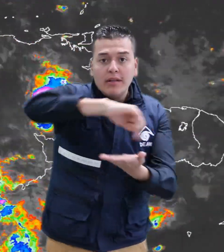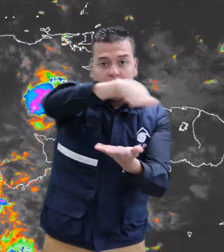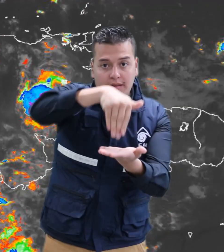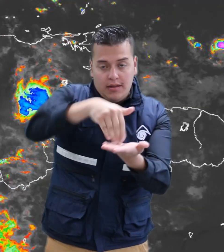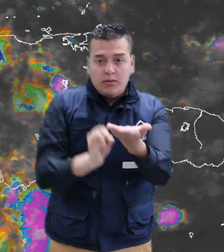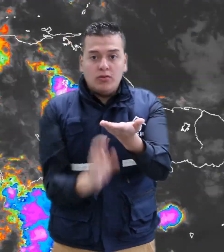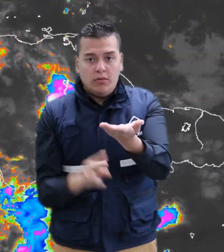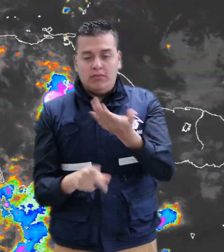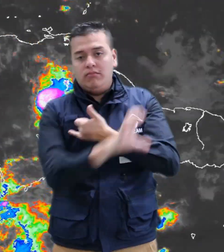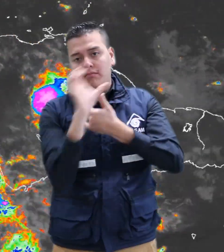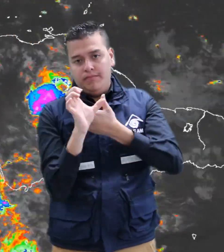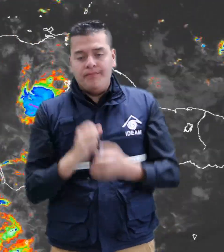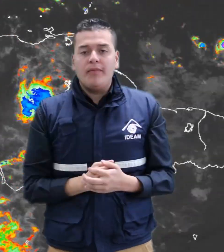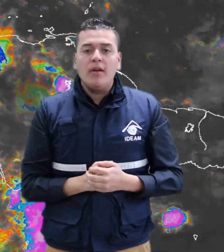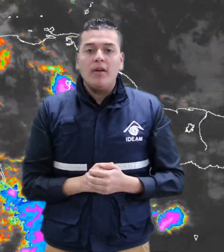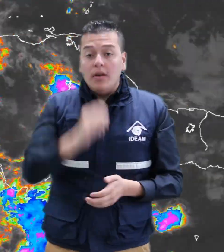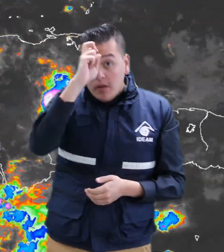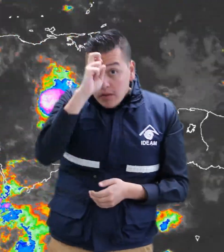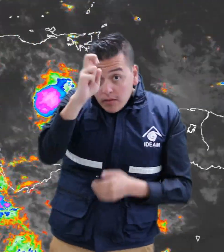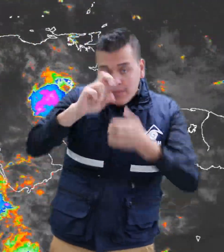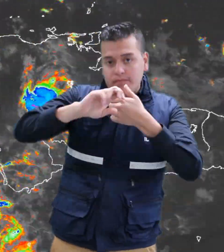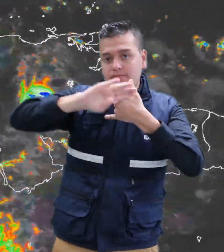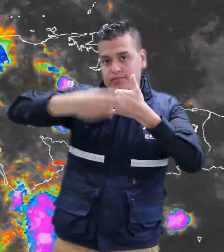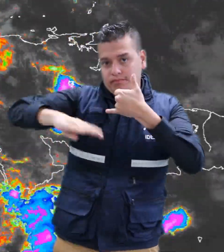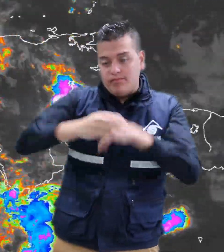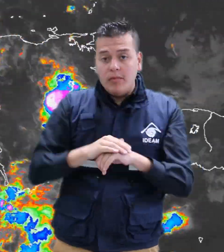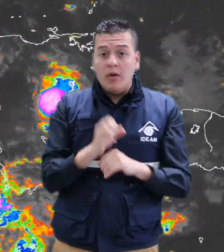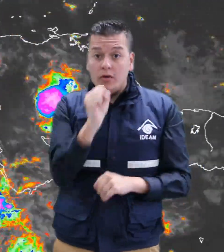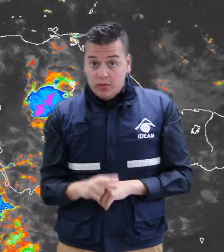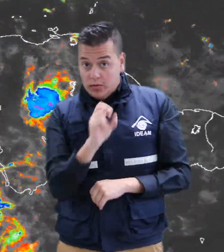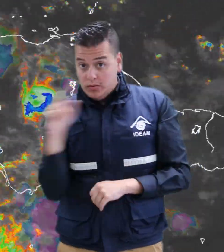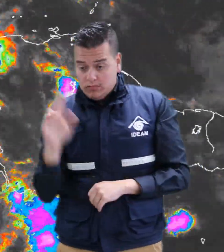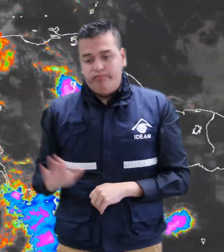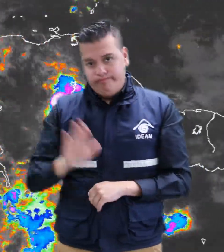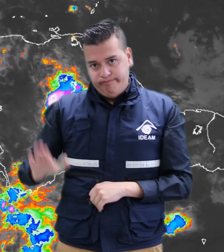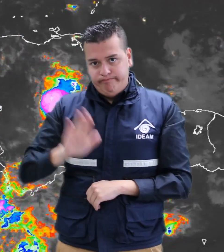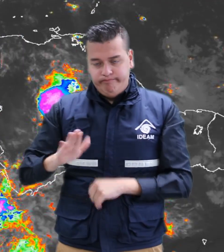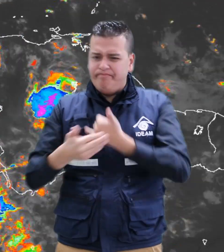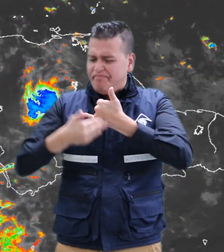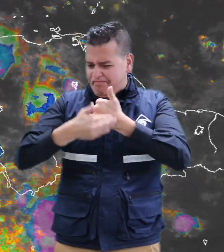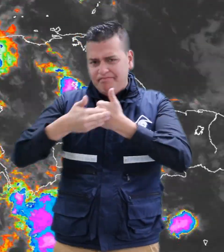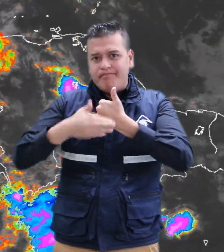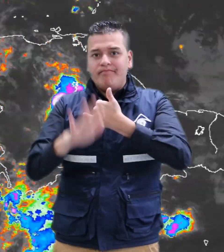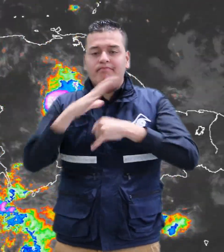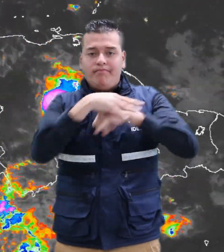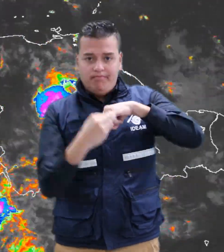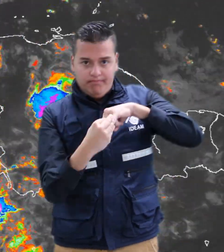Caribe, al norte de la región andina y al sur oriente del territorio nacional en sectores de Guainía, Baupés y